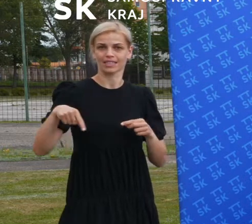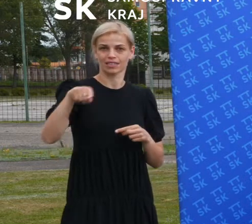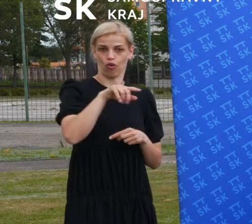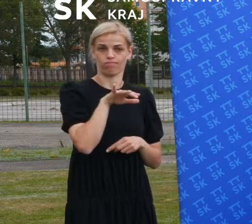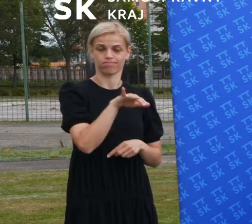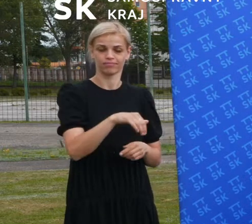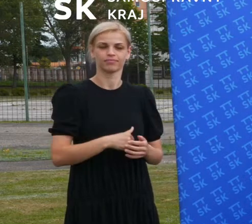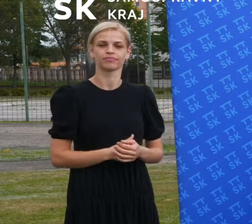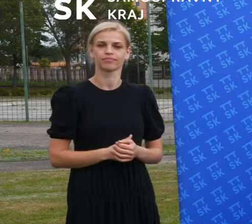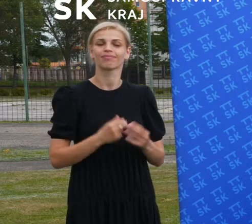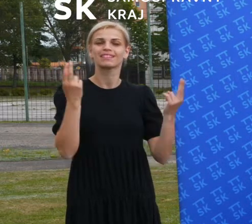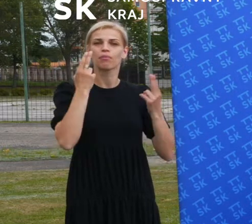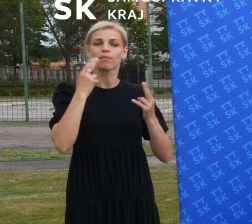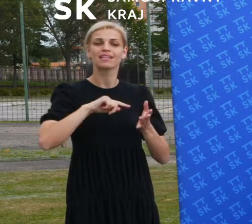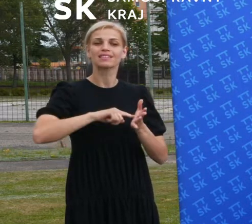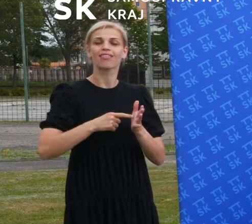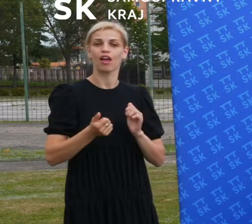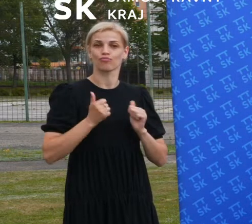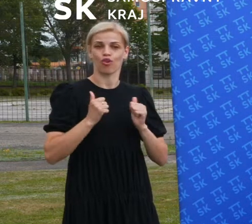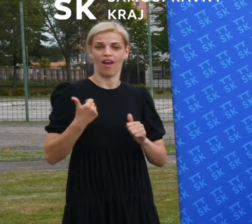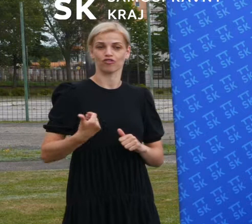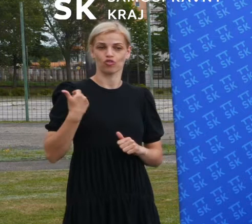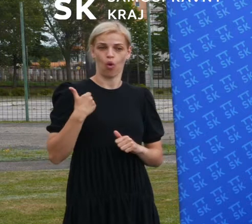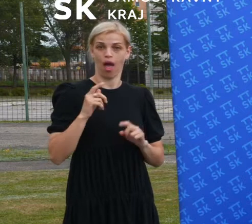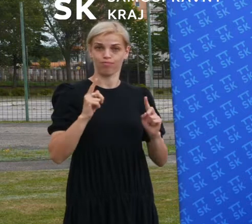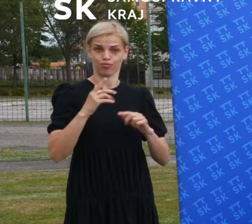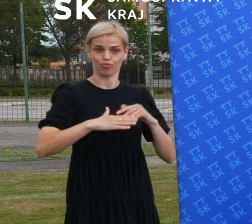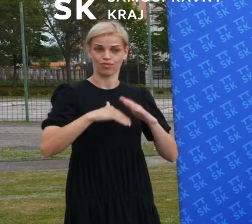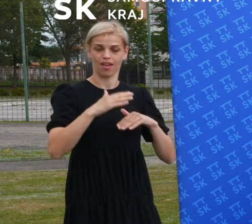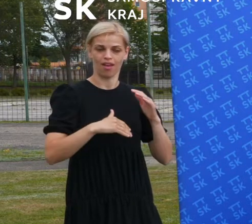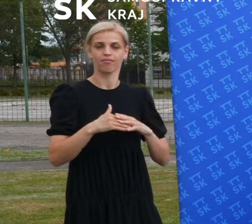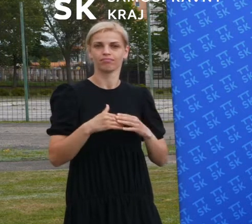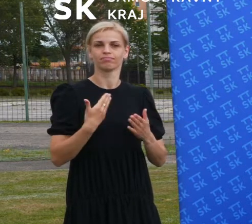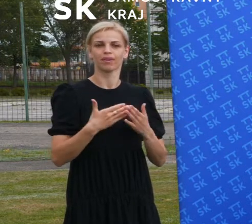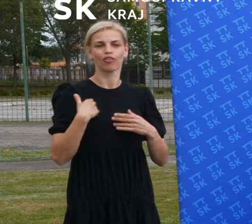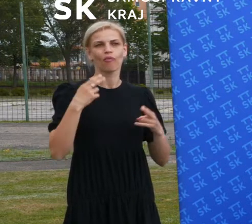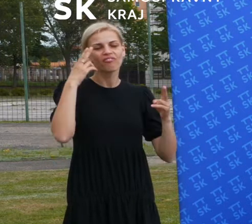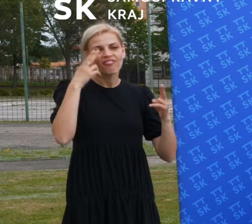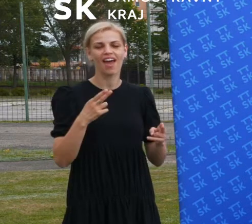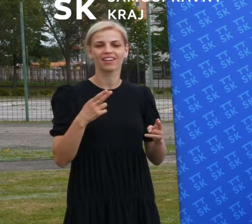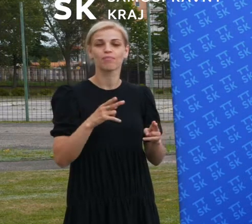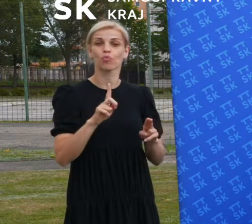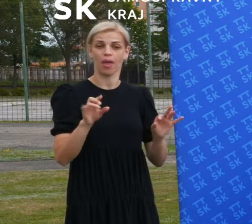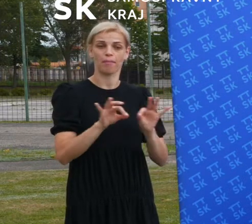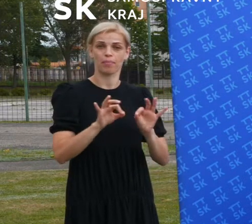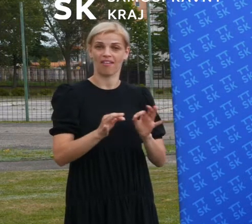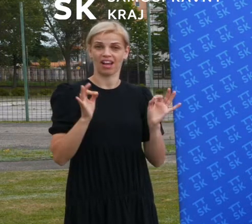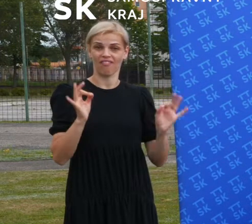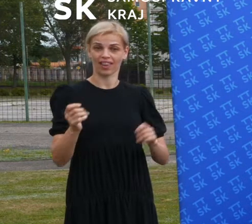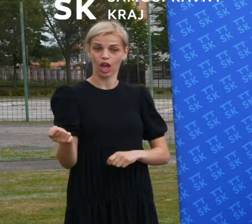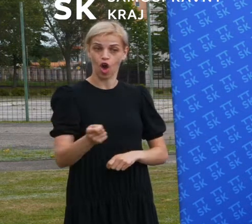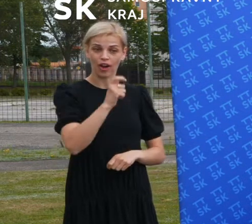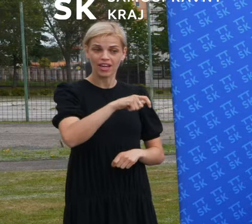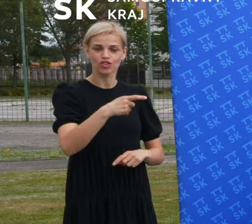samozrejme aj tá stredná športová škola, pri ktorej by to malo vzniknúť, tak veríme, že nám budú pripravovať nielen kvalitných hokejistov, ale aj